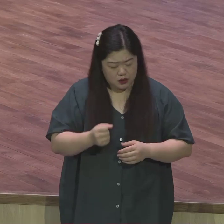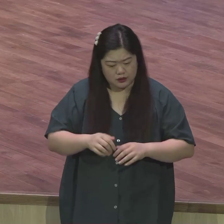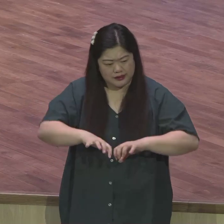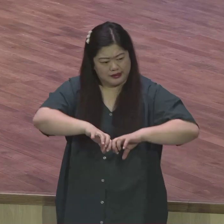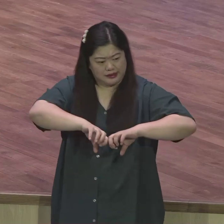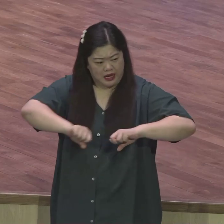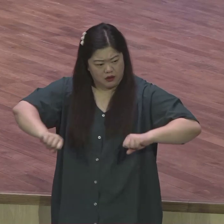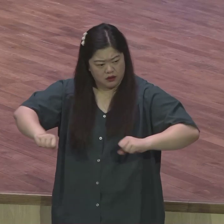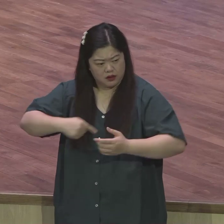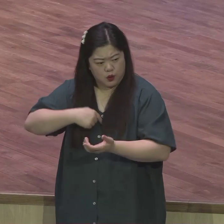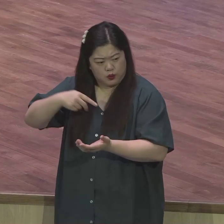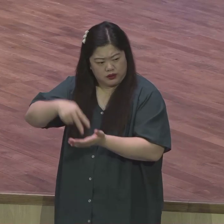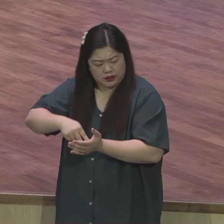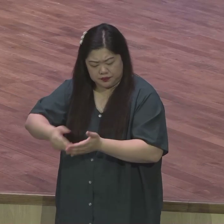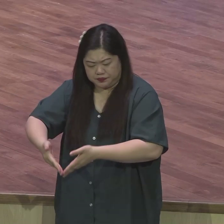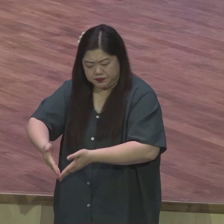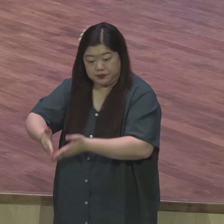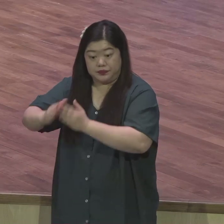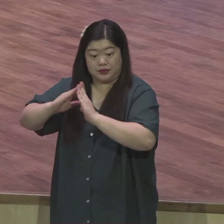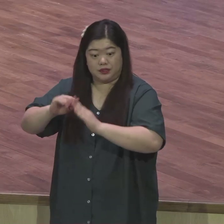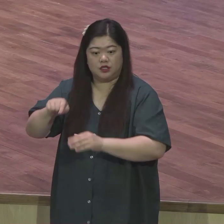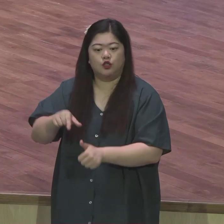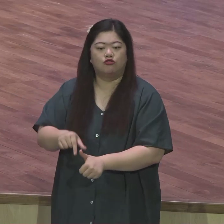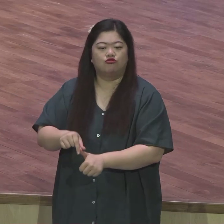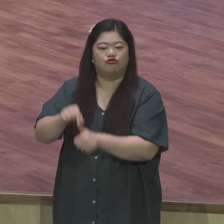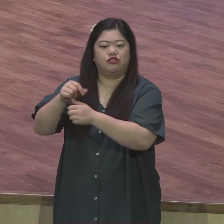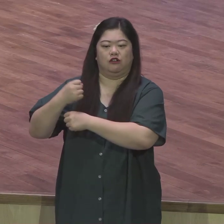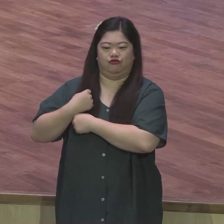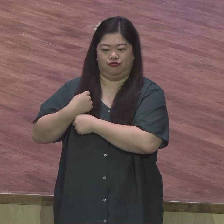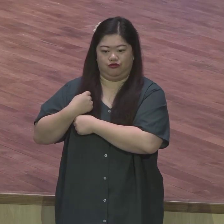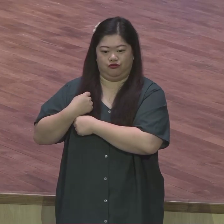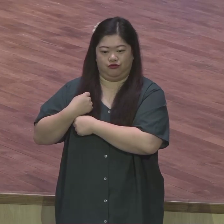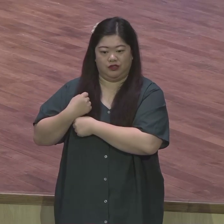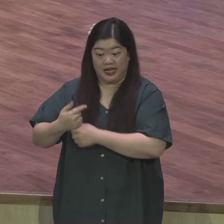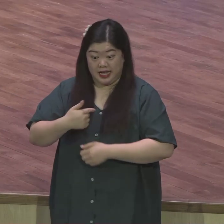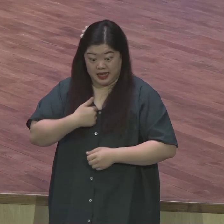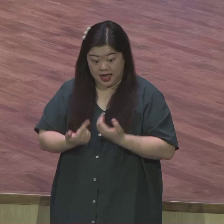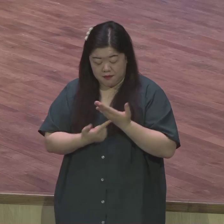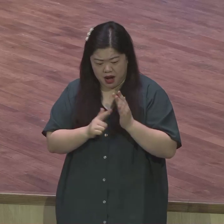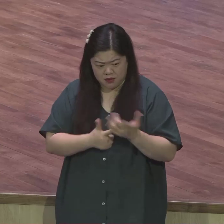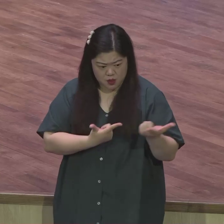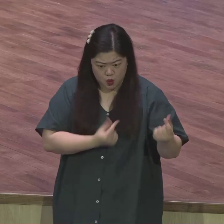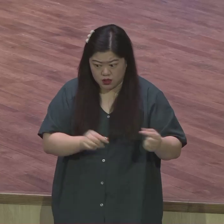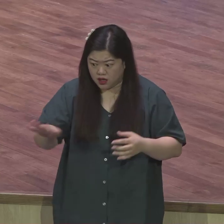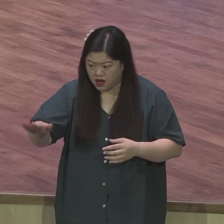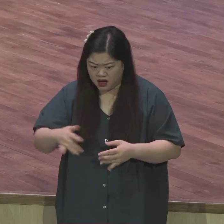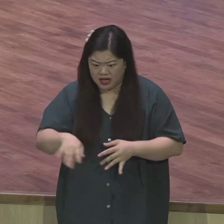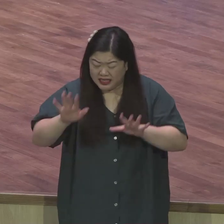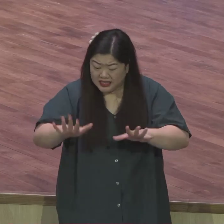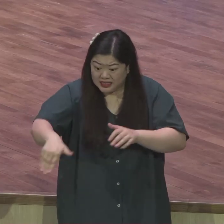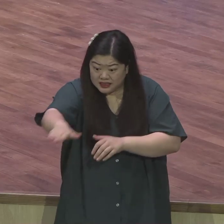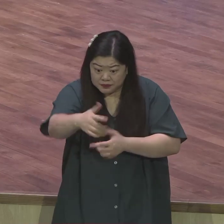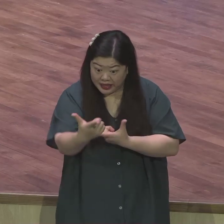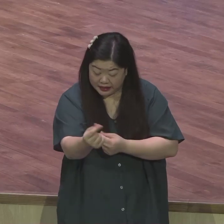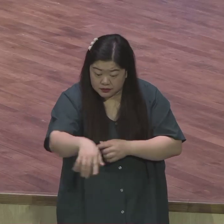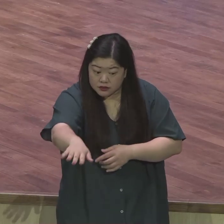그래서 이 자기 마음과 같은 그런 마음을 가진 그런